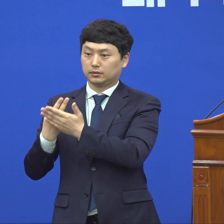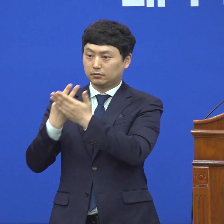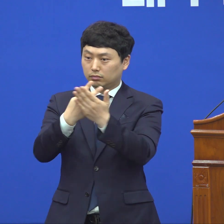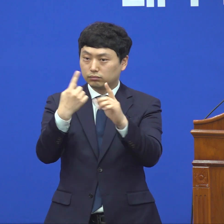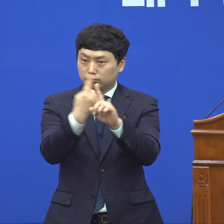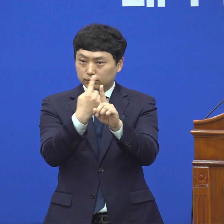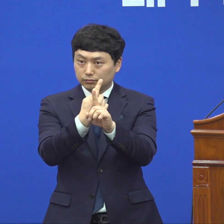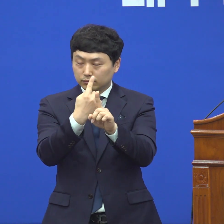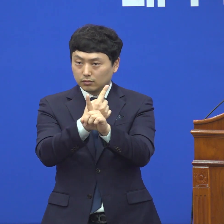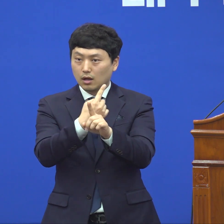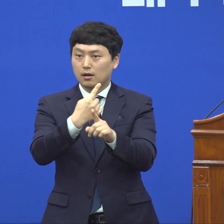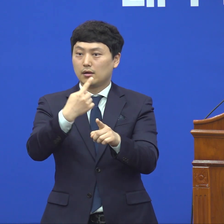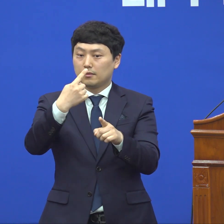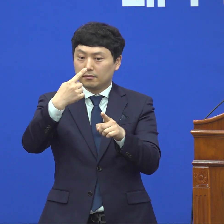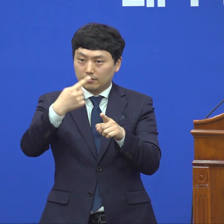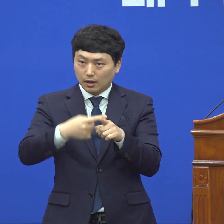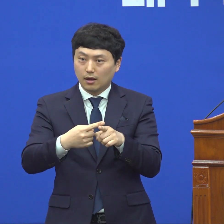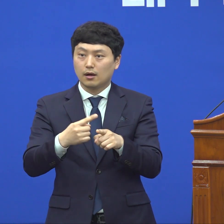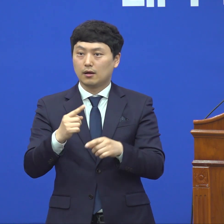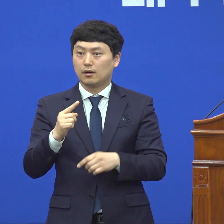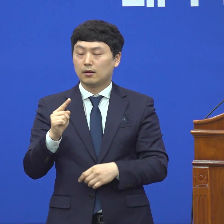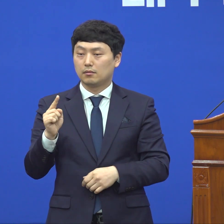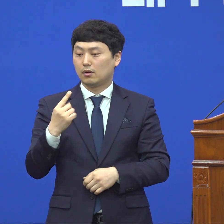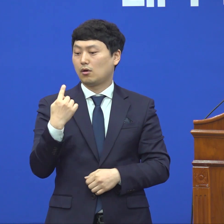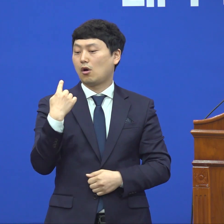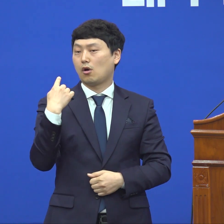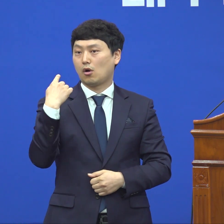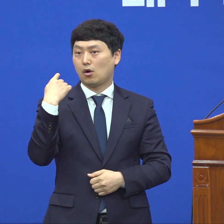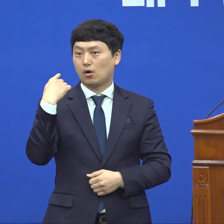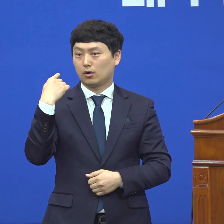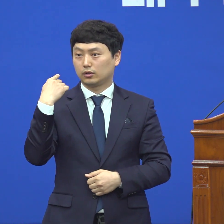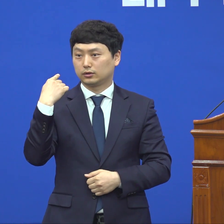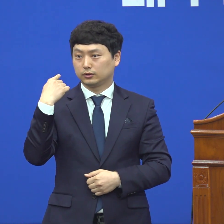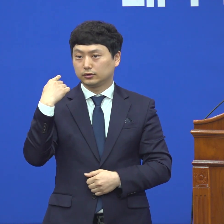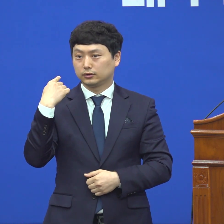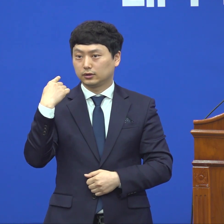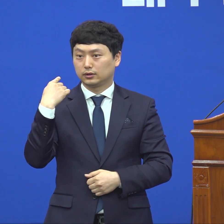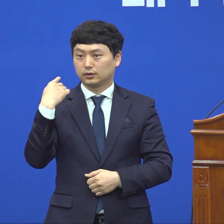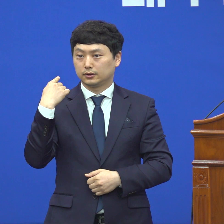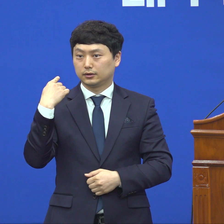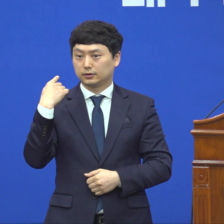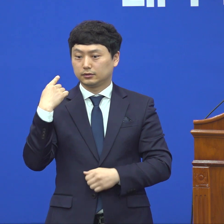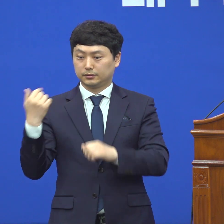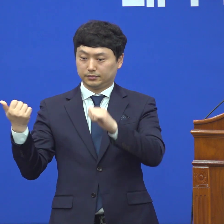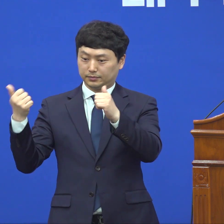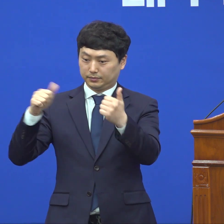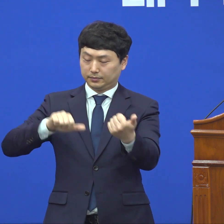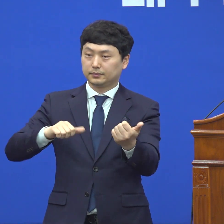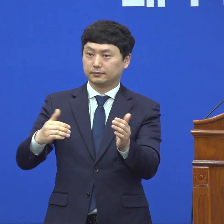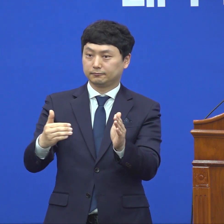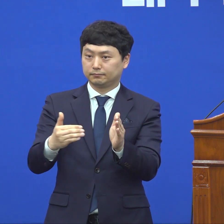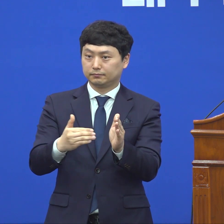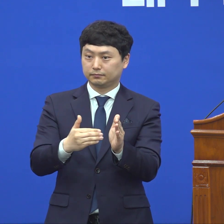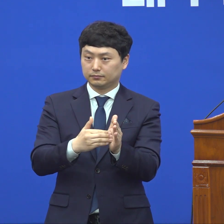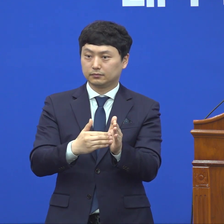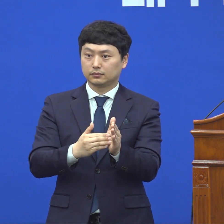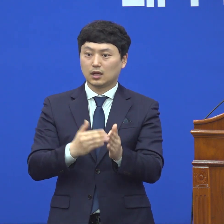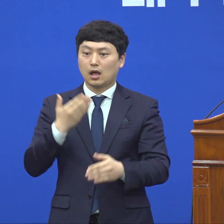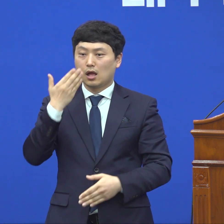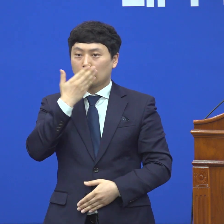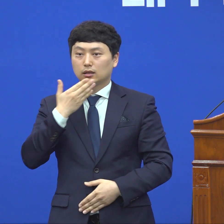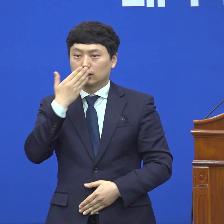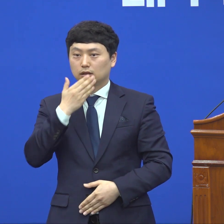7월 중 어제 23시 33분에 사망하셨습니다. 기저질환으로